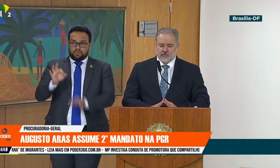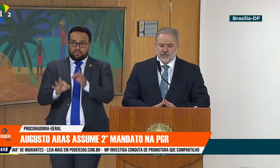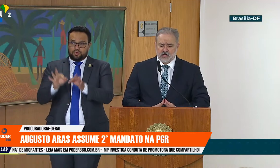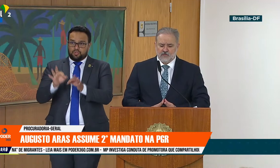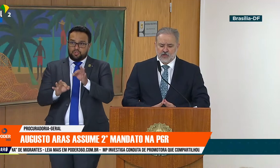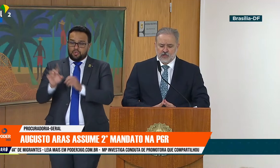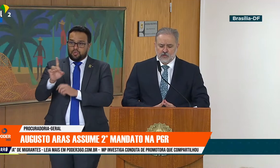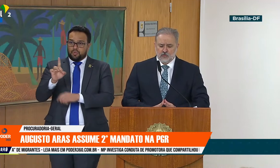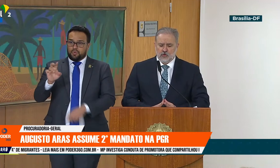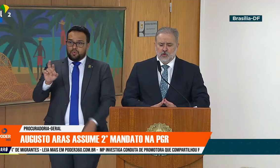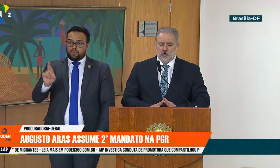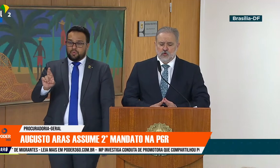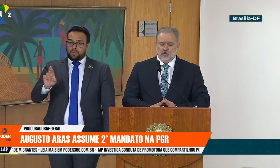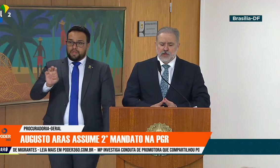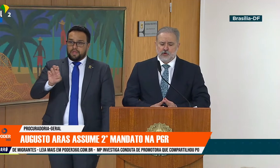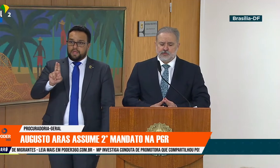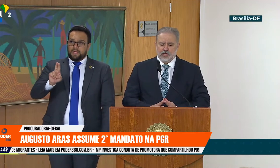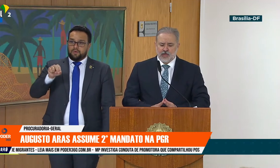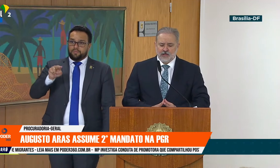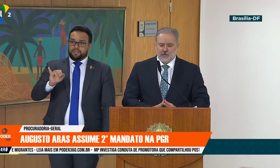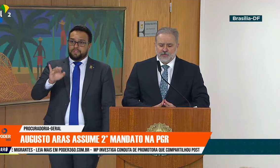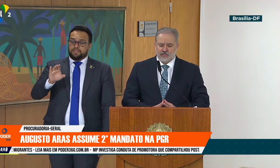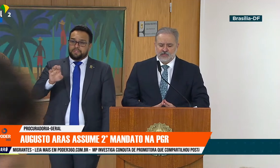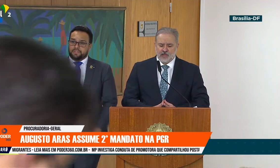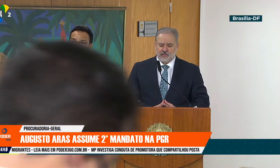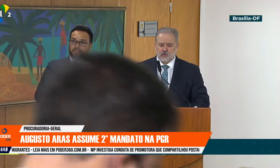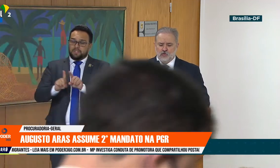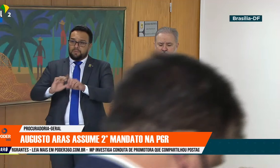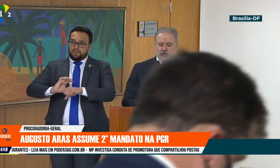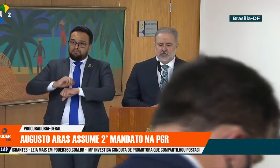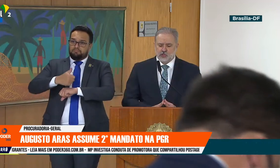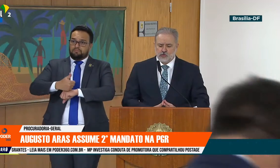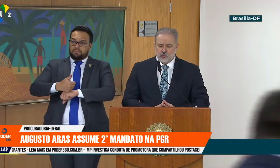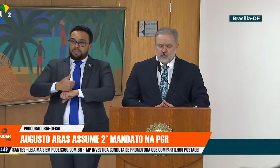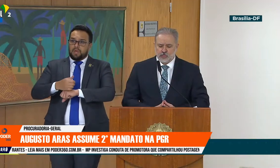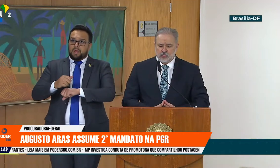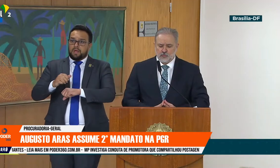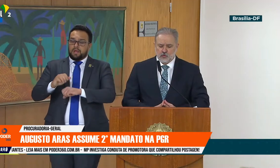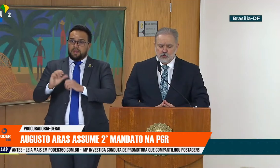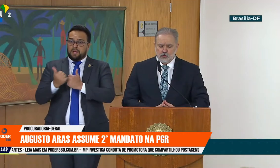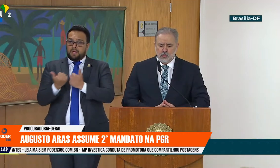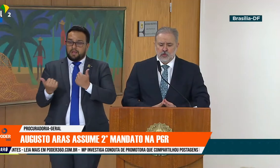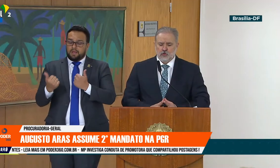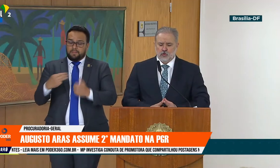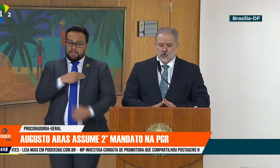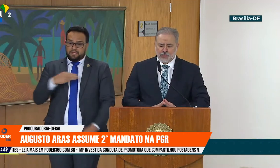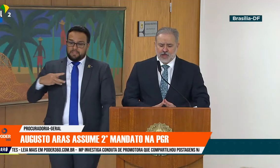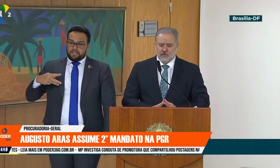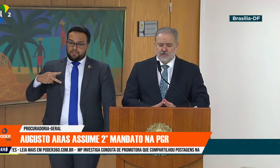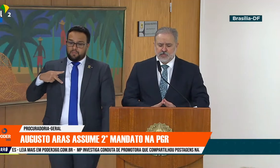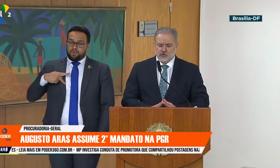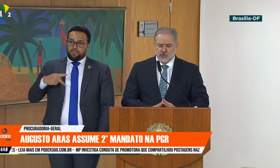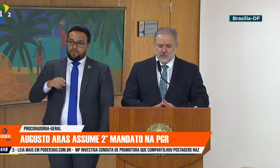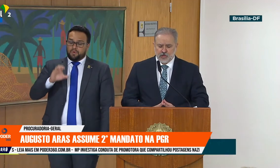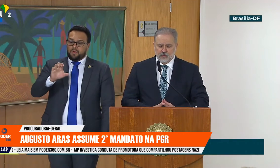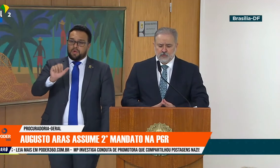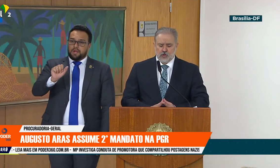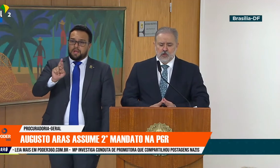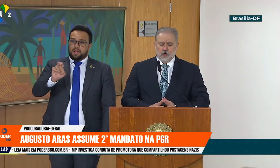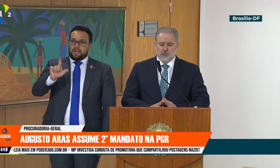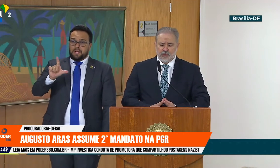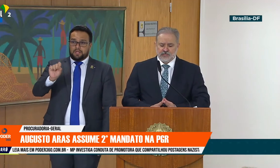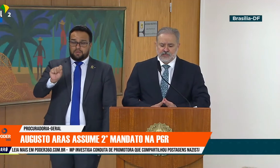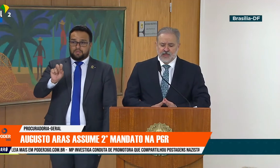doutora Eunice Carvalhido, o Membro Auxiliar da Presidência do Conselho Nacional do Ministério Público, doutor Carlos Vinícius